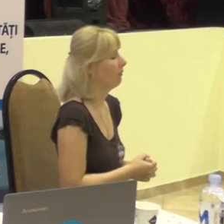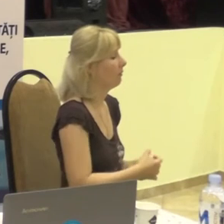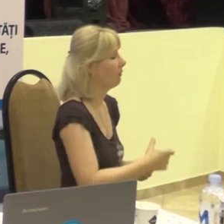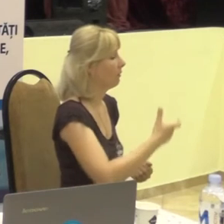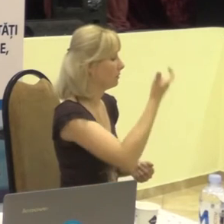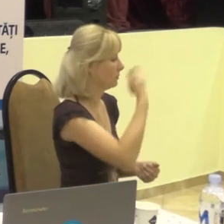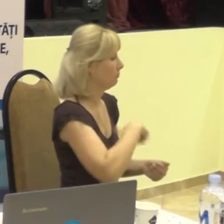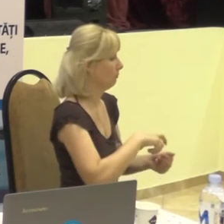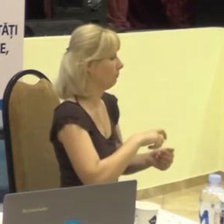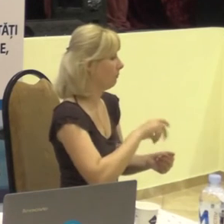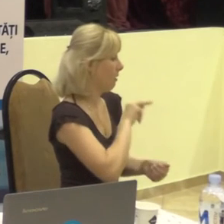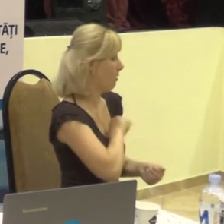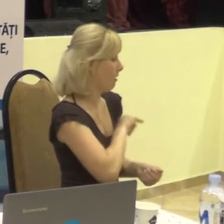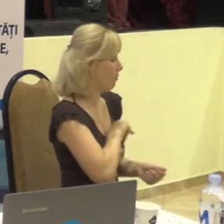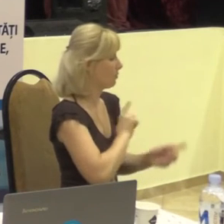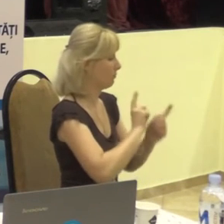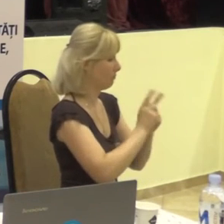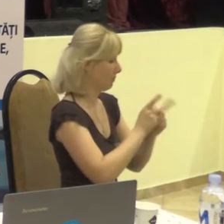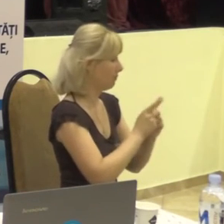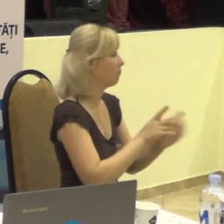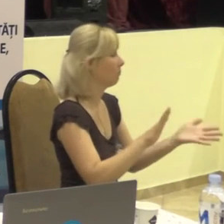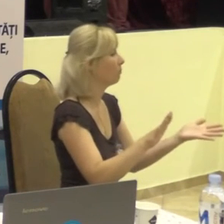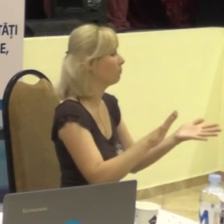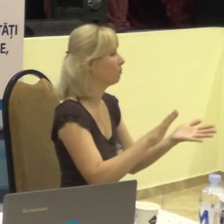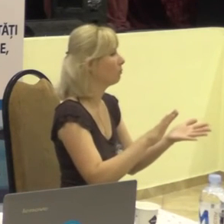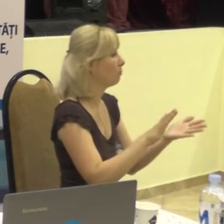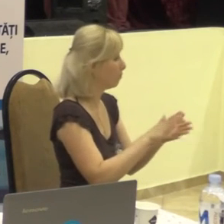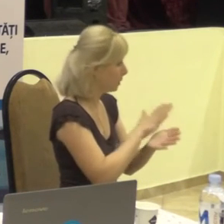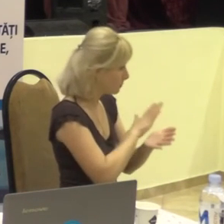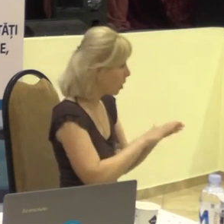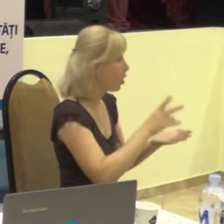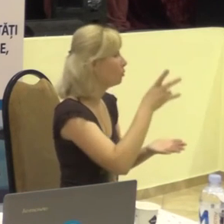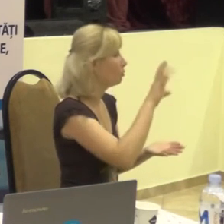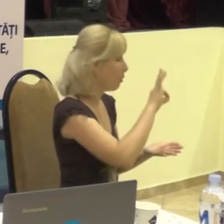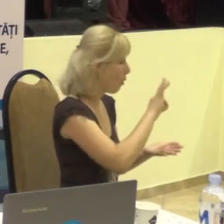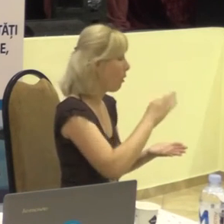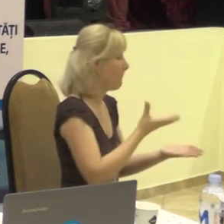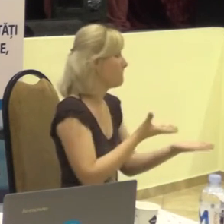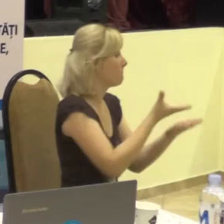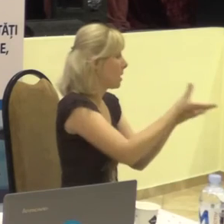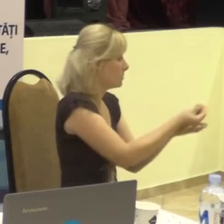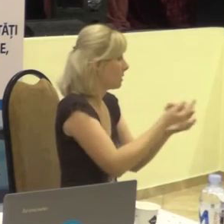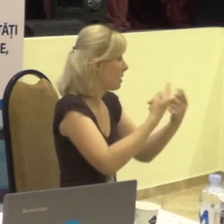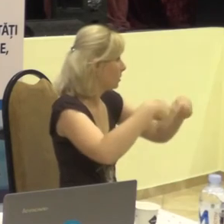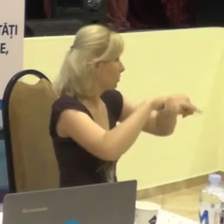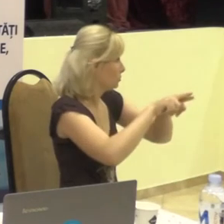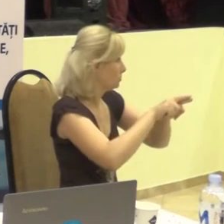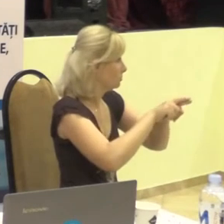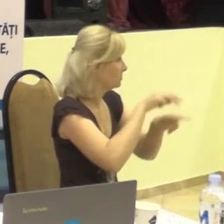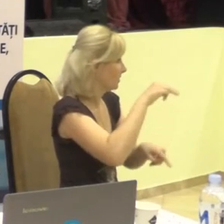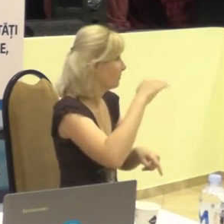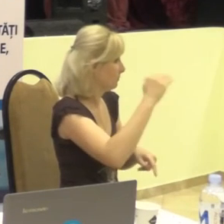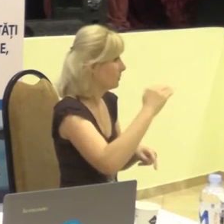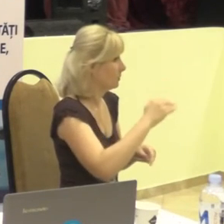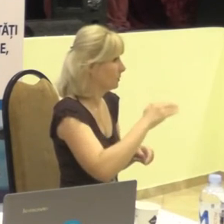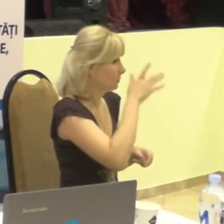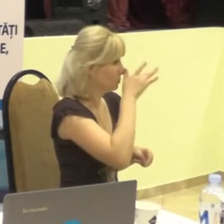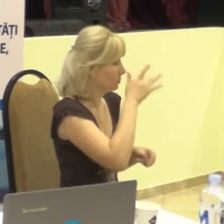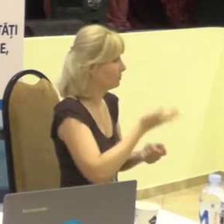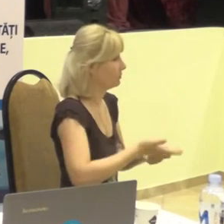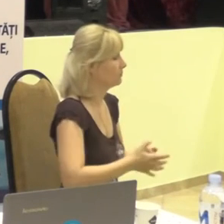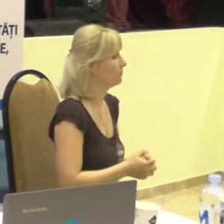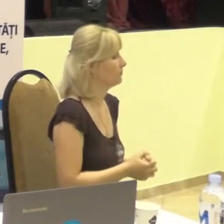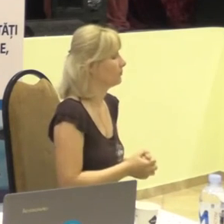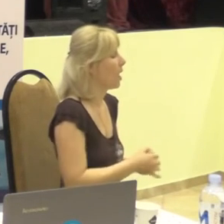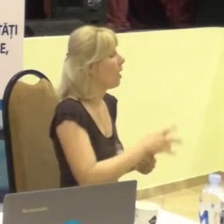interpretului este plătit de asociație. Dar